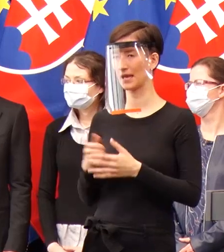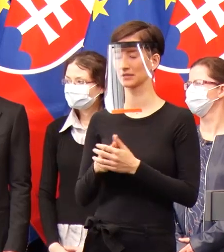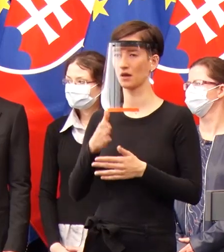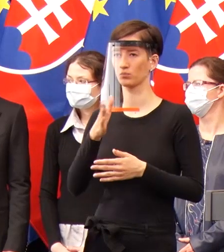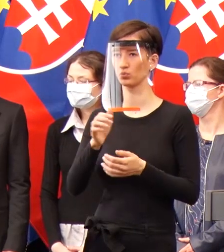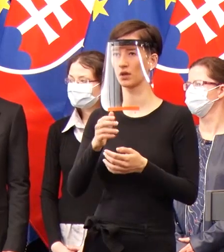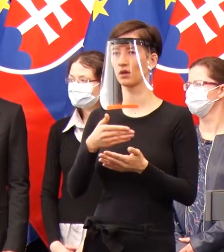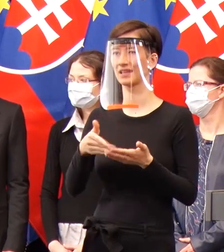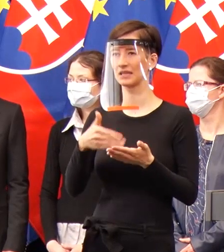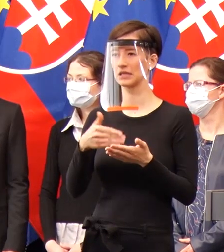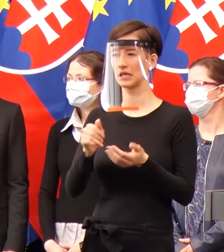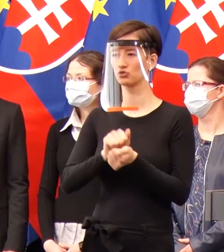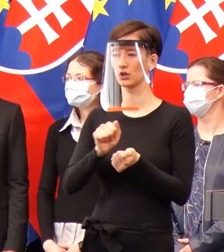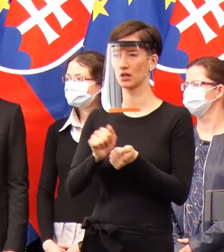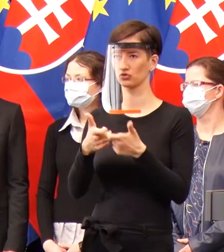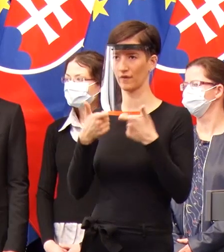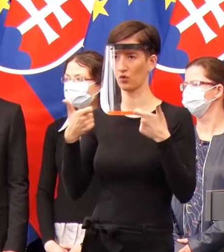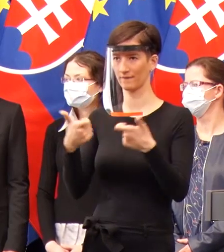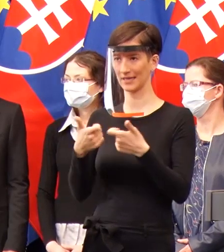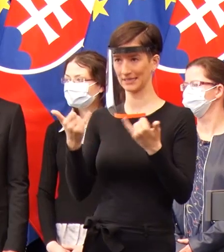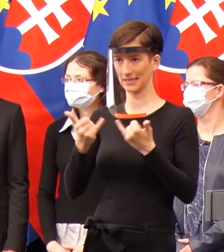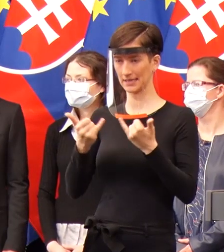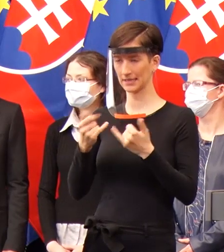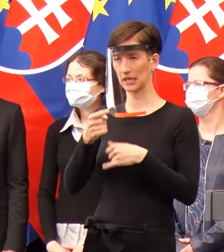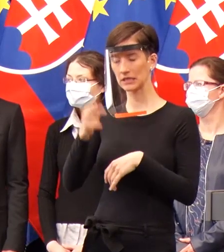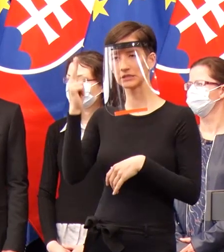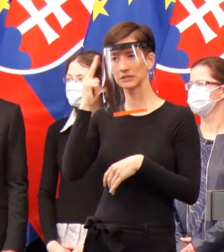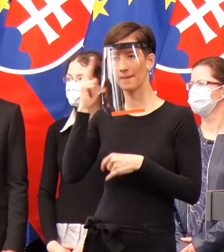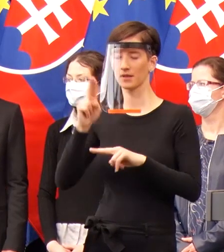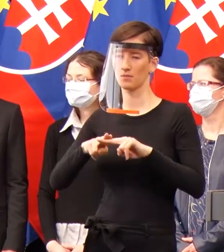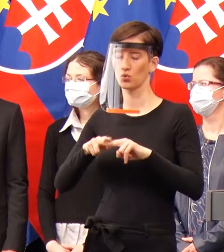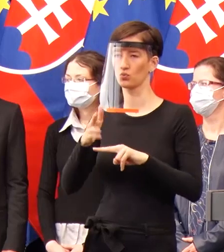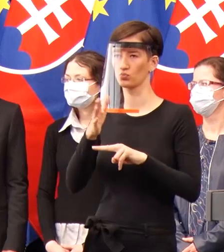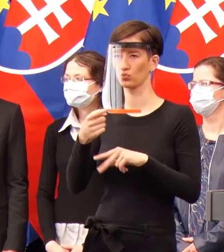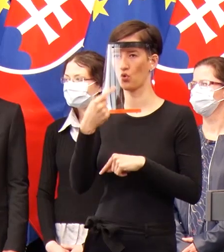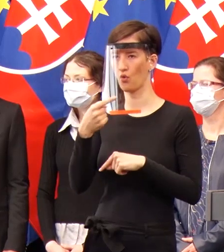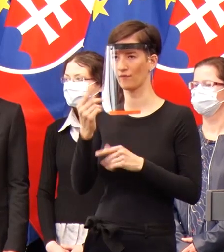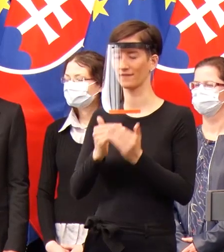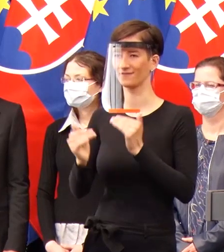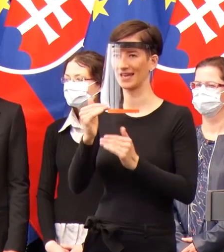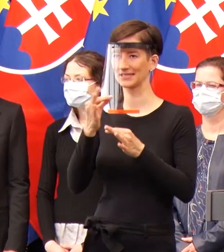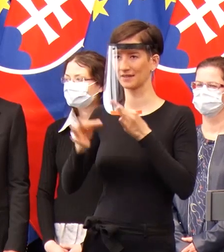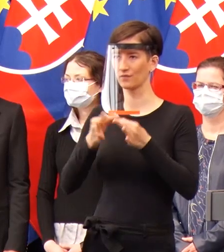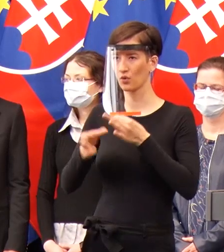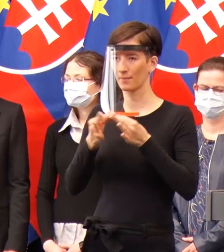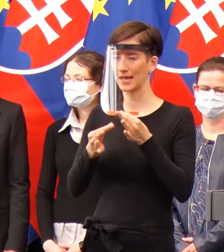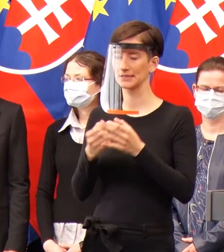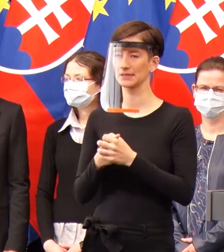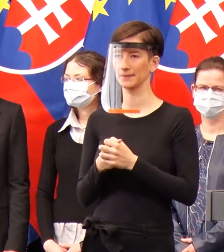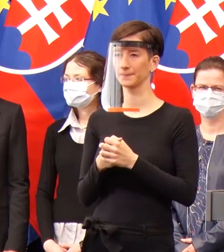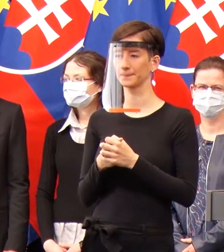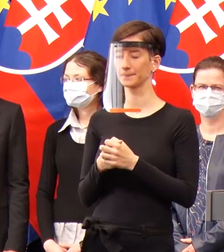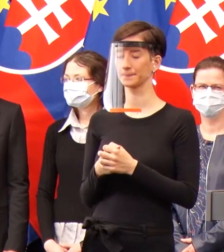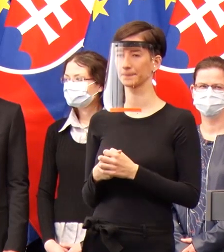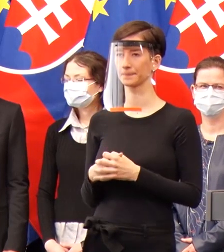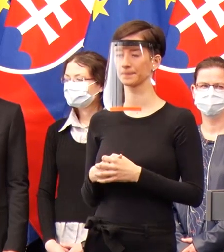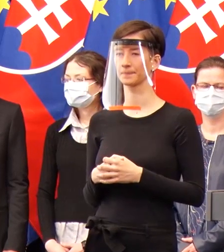tlačovú konferenciu po stretnutí pána premiéra so zástupcami zamestnovateľov, kde bude oznámené všetkým, teda tie najnovšie počty